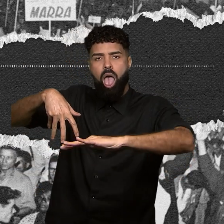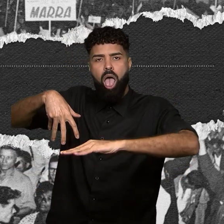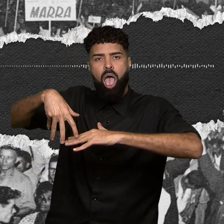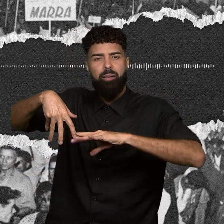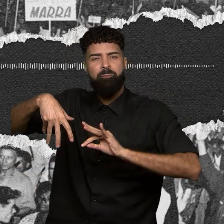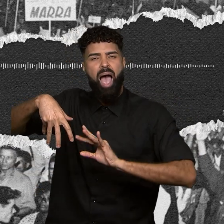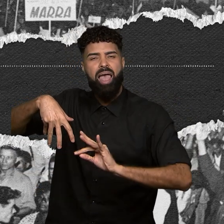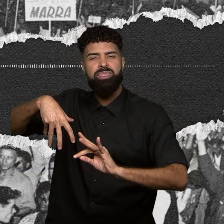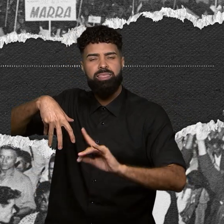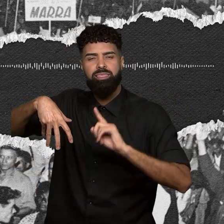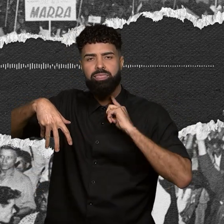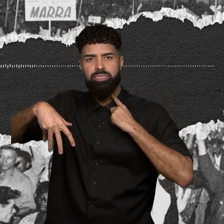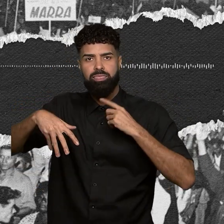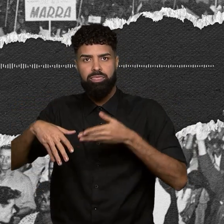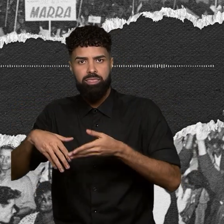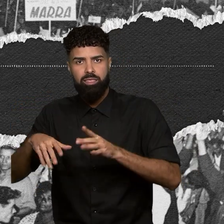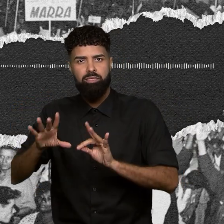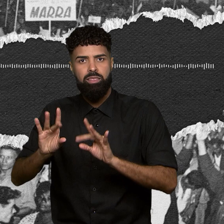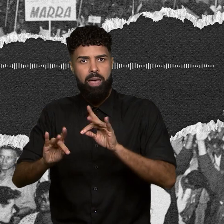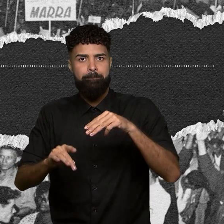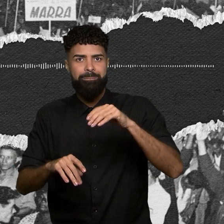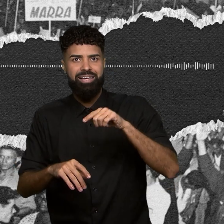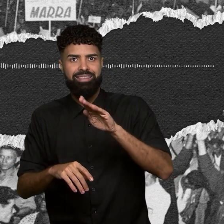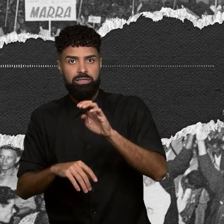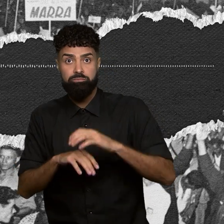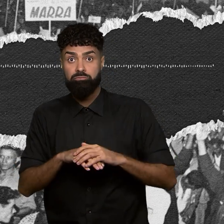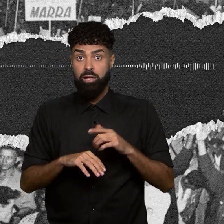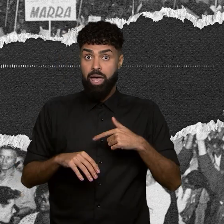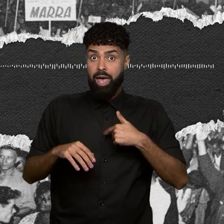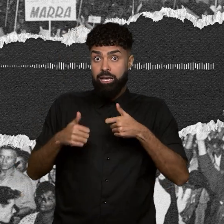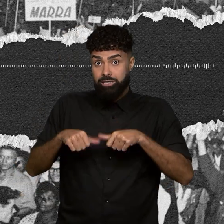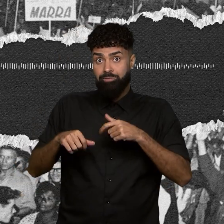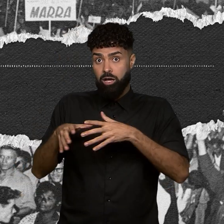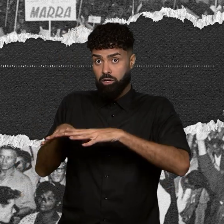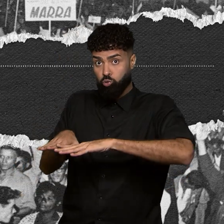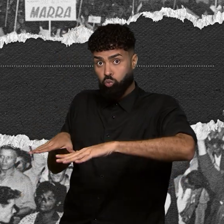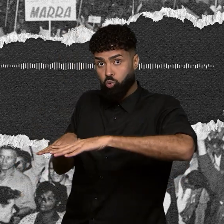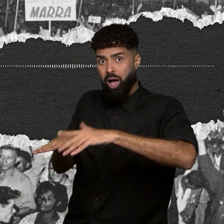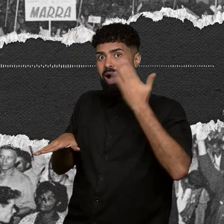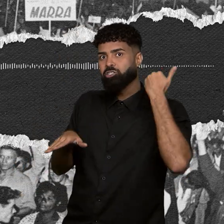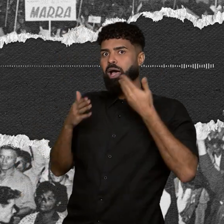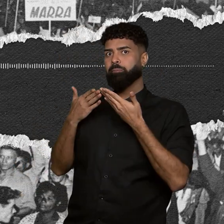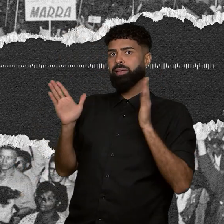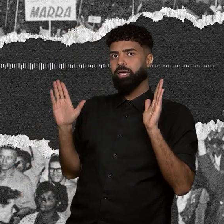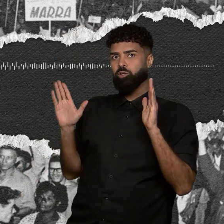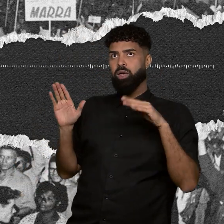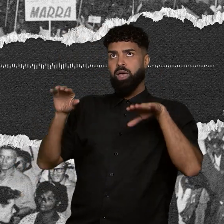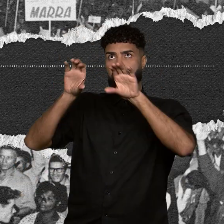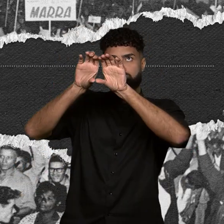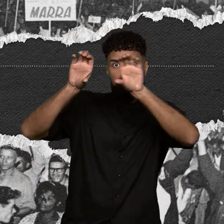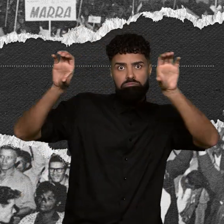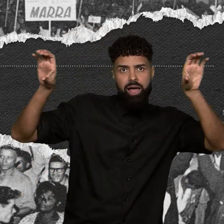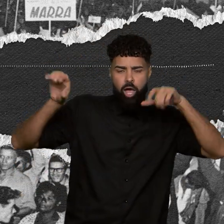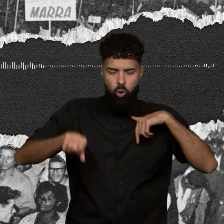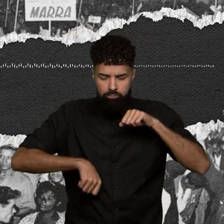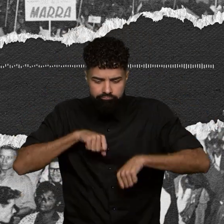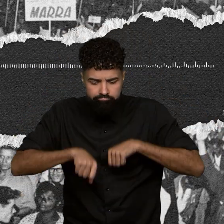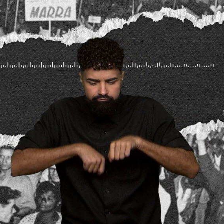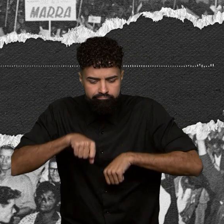porque eu morava aqui, beirando aqui a face do duto. Aqui era aberto. A gente brincava de bicicleta aqui. Rodrigo Santos